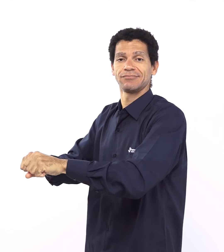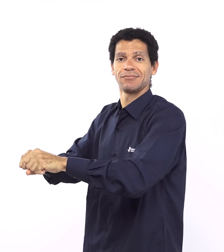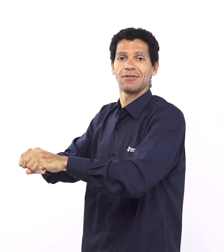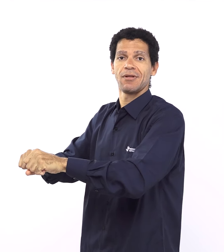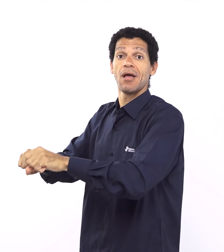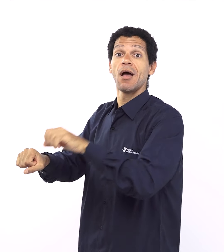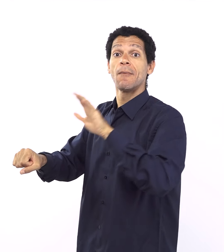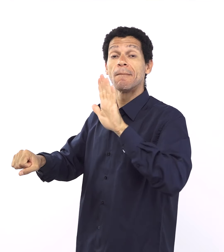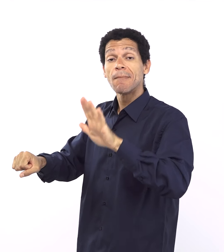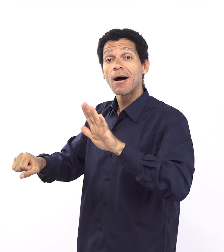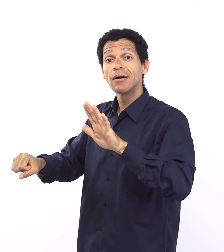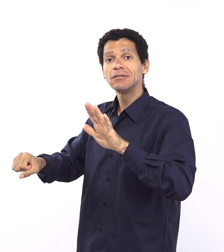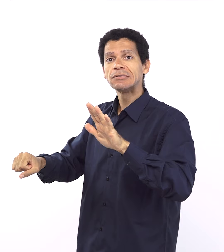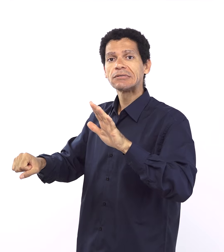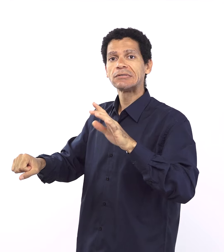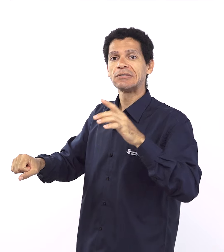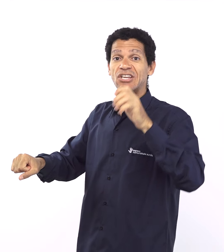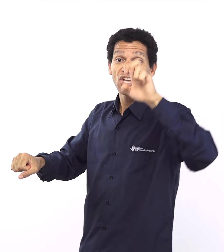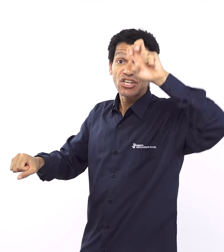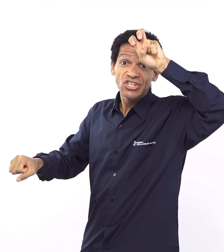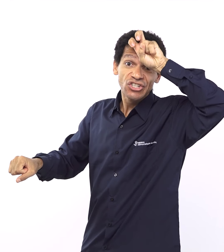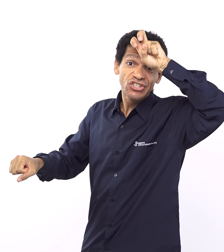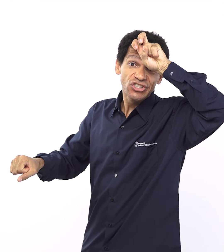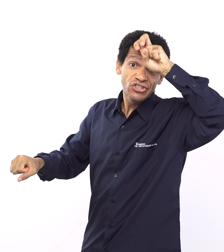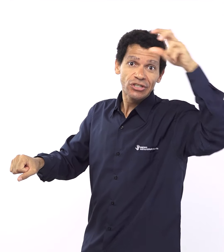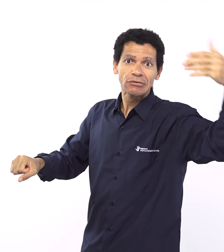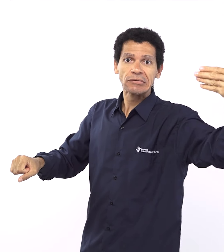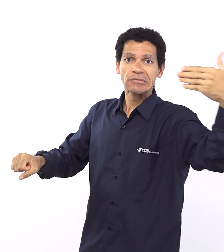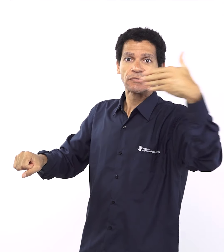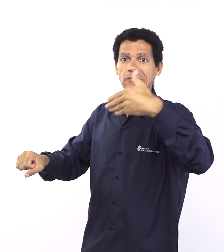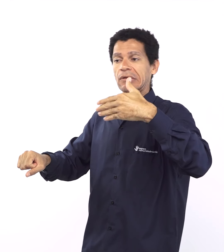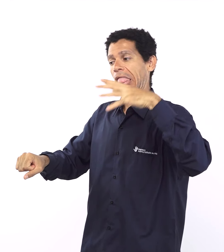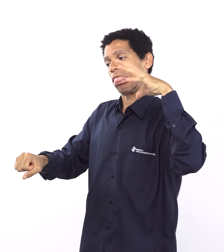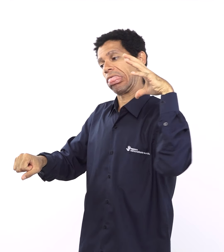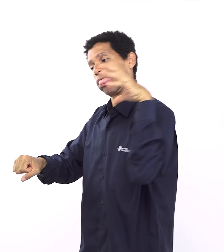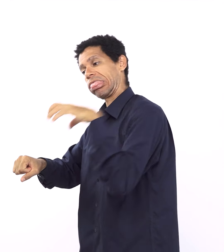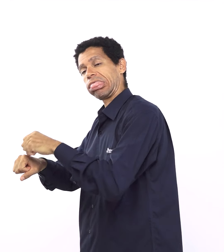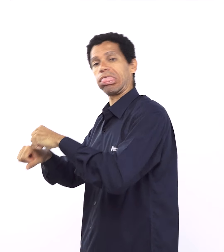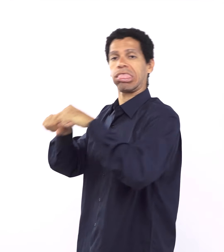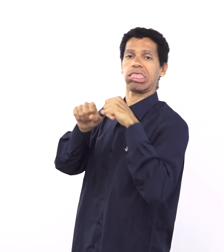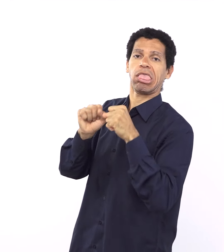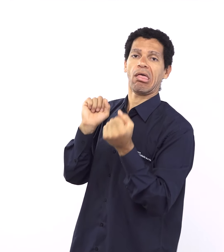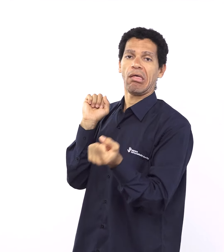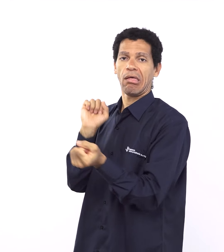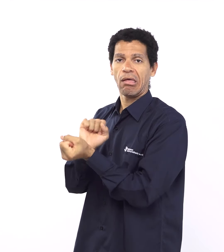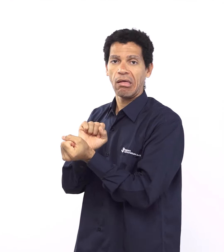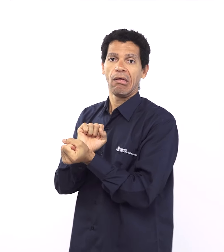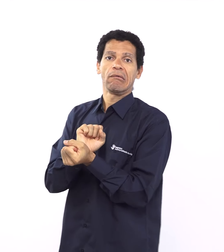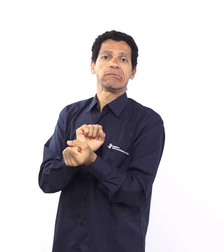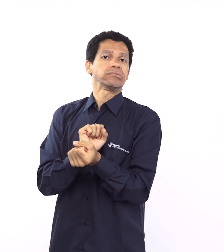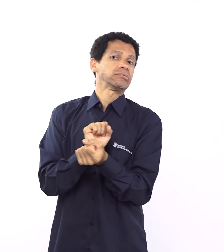e aí ele entra num acordo com Moisés e o acordo que ele entra com Moisés é uma aliança que ele vai entrar com Moisés